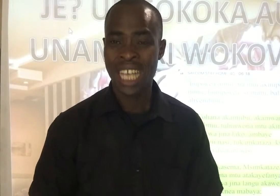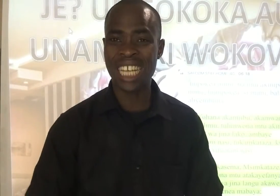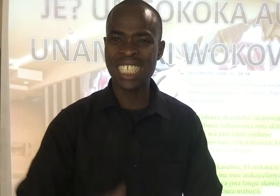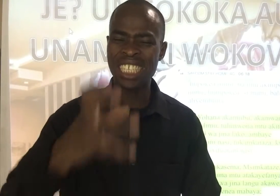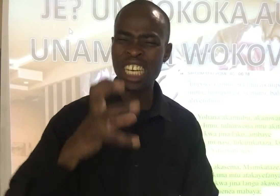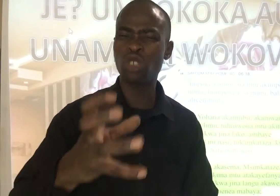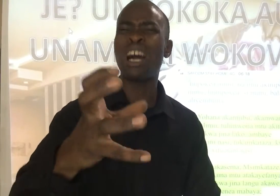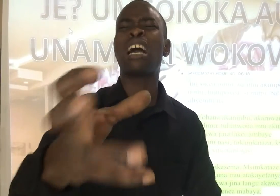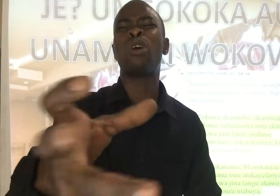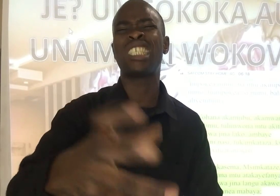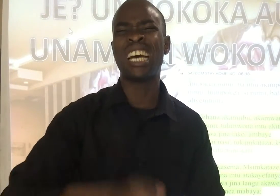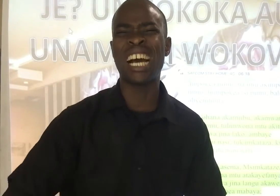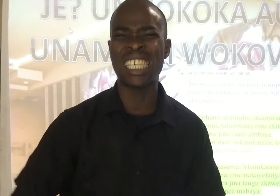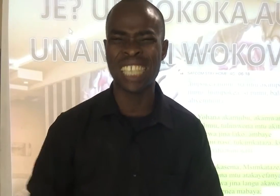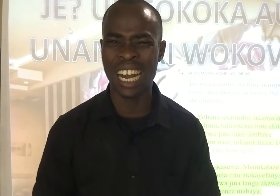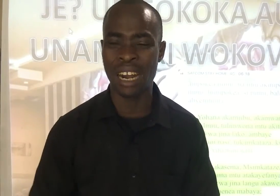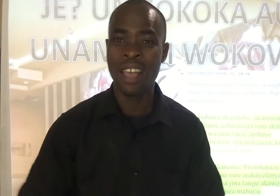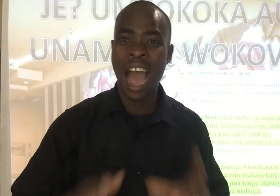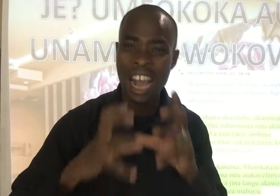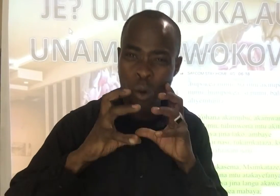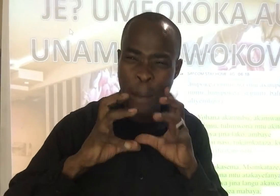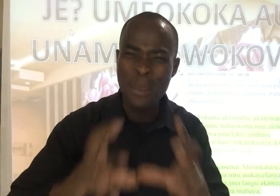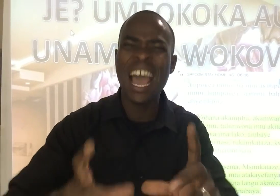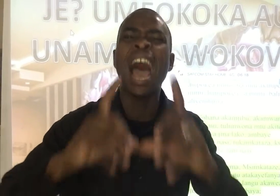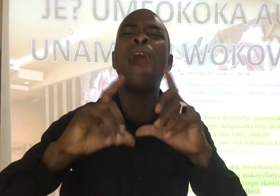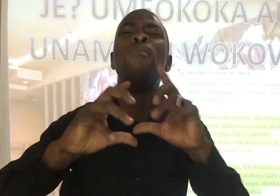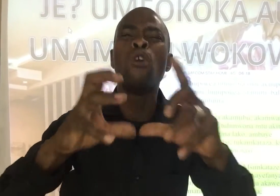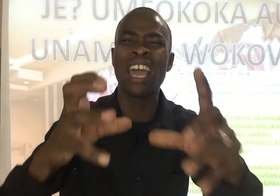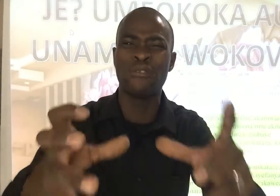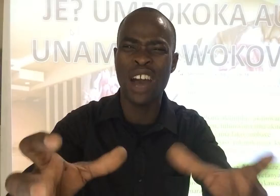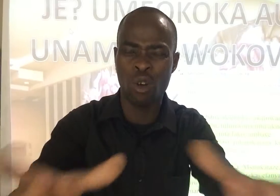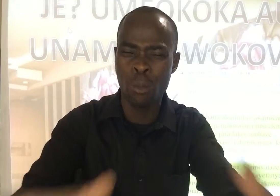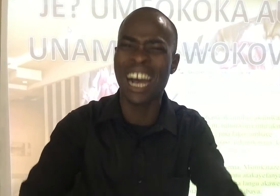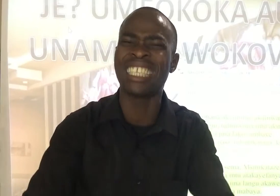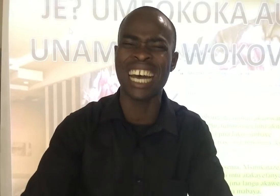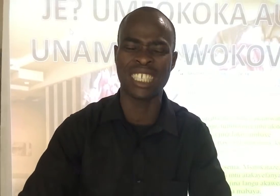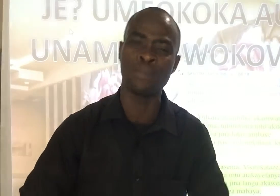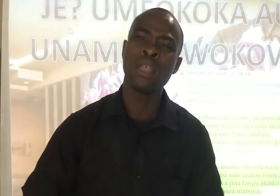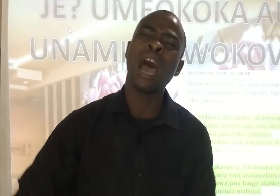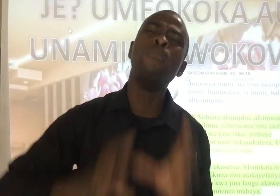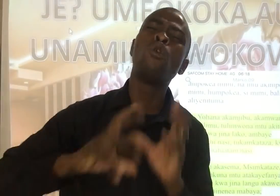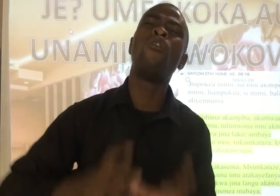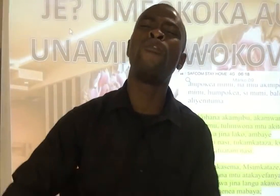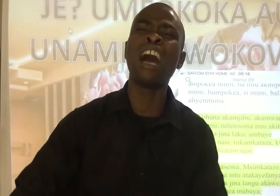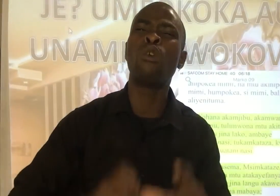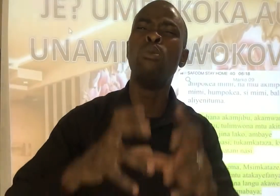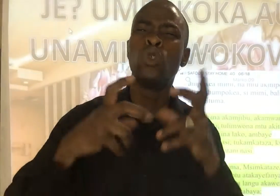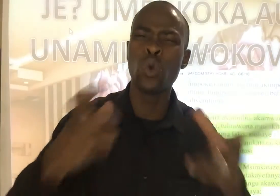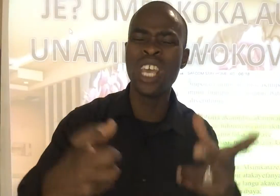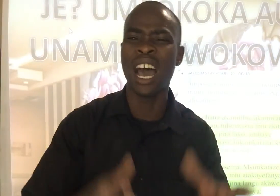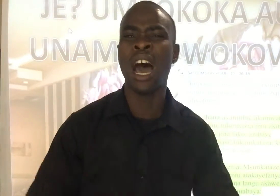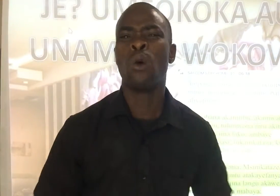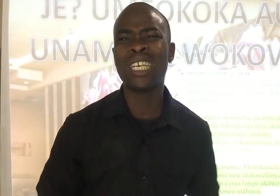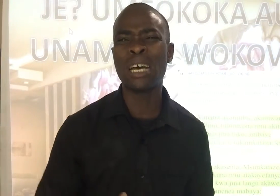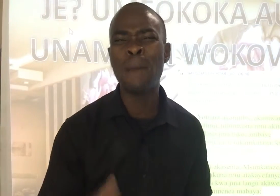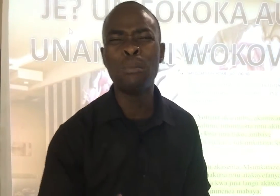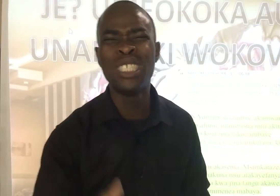Sasa Yesu akawashangaa sana Akawambia hamunge faku mkataza Hamu kufaku mzuia Kwa sababu